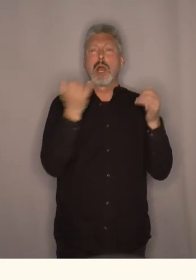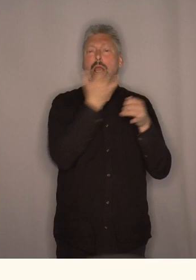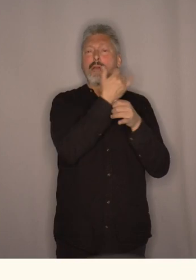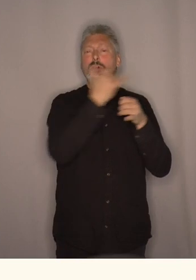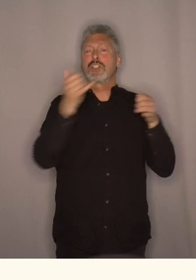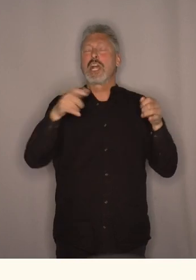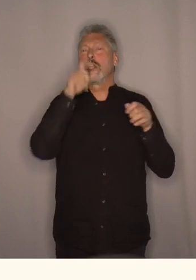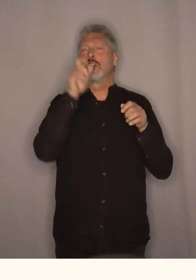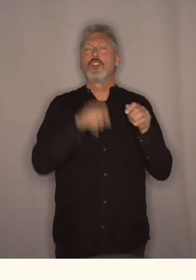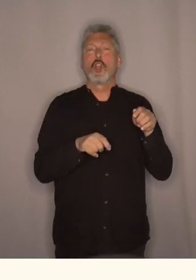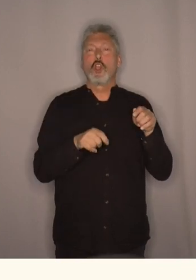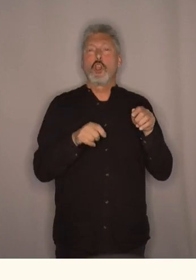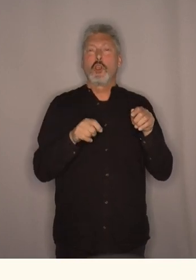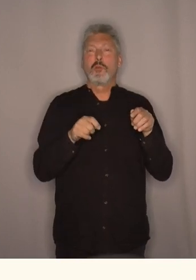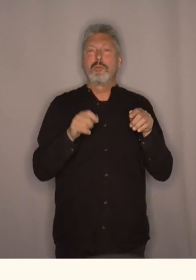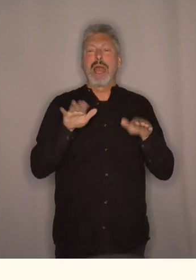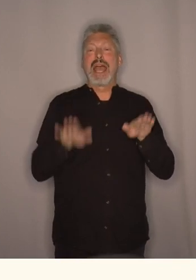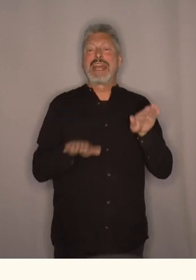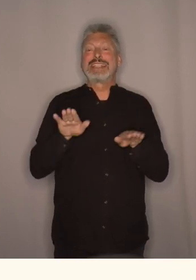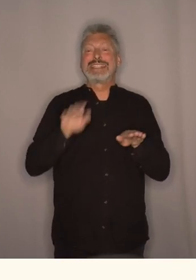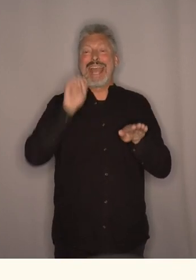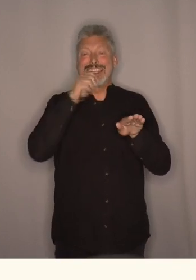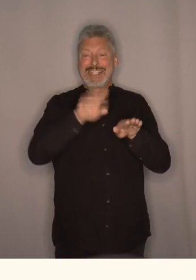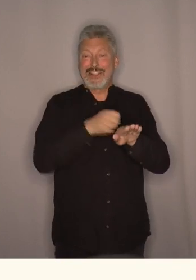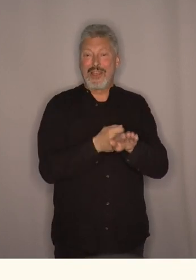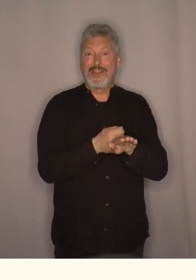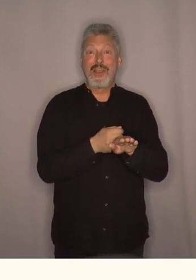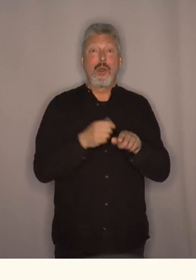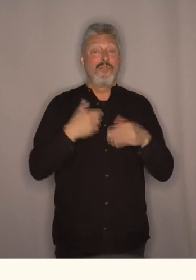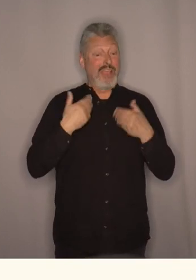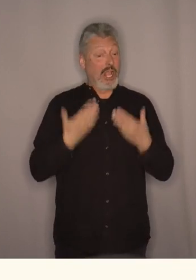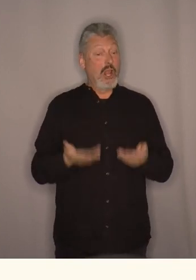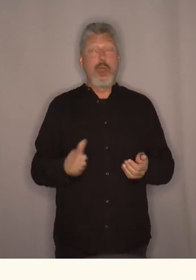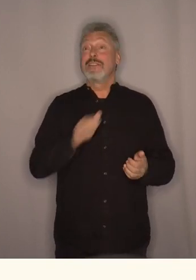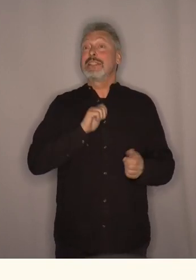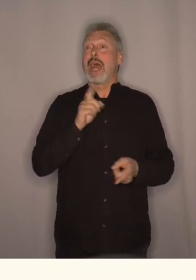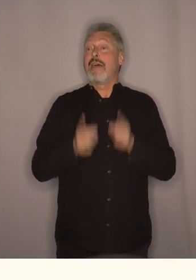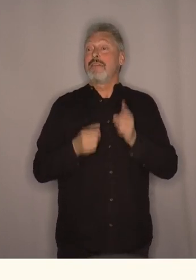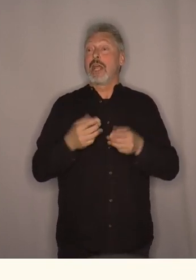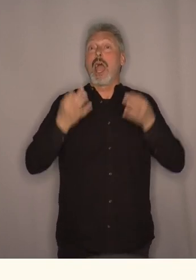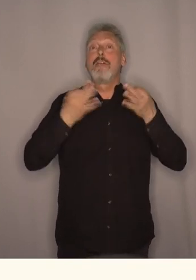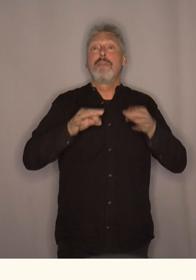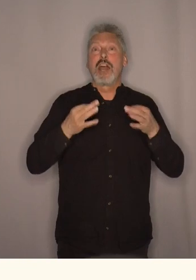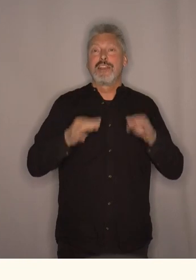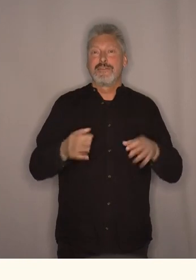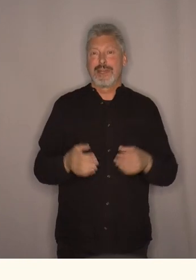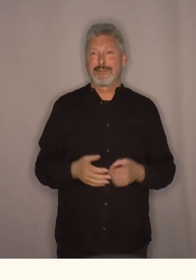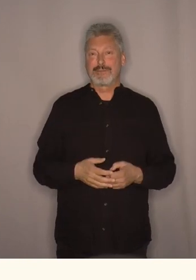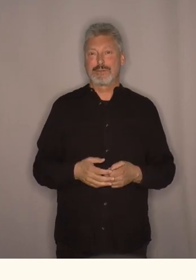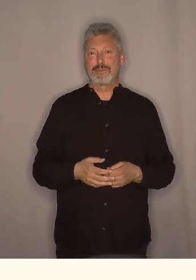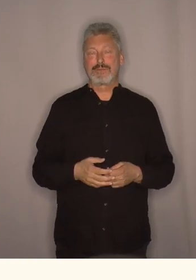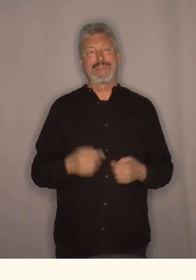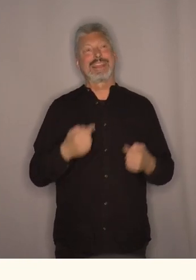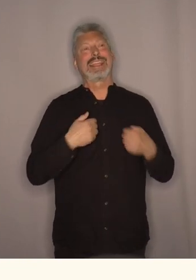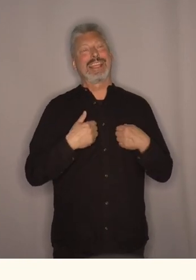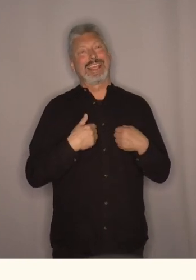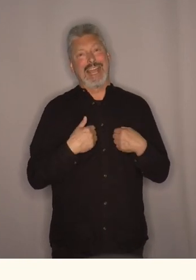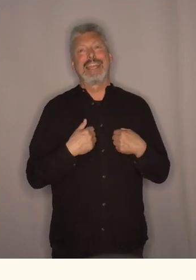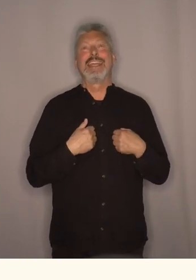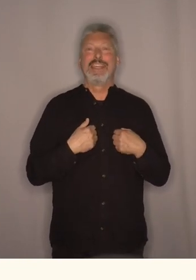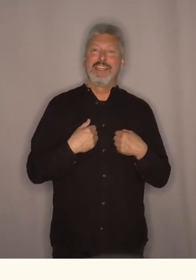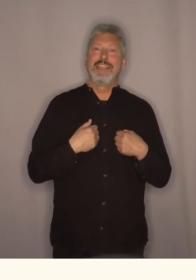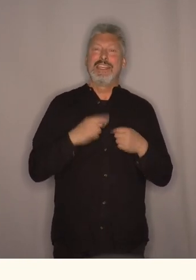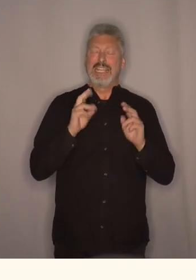kjellige typer sedsynstabletter som vi da kunne velge mellom og vi kunne velge helt selv hva farge vi skulle ha. Jeg brukte